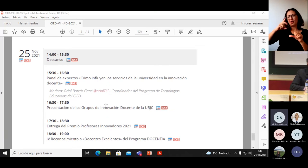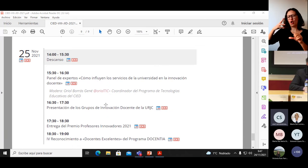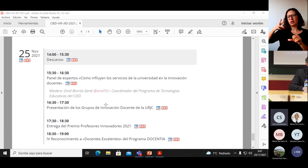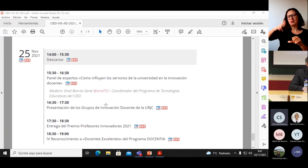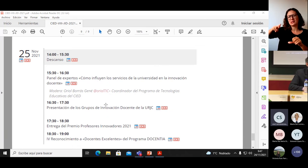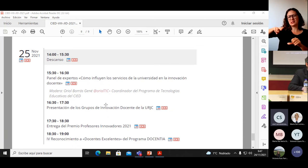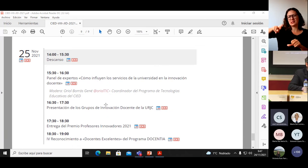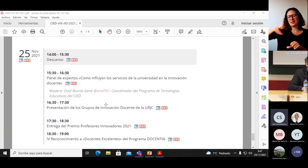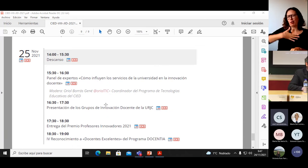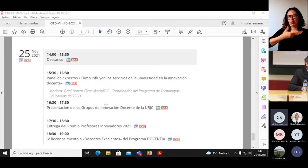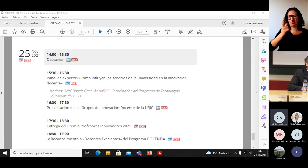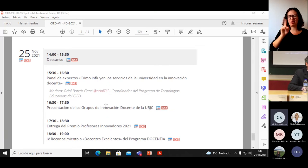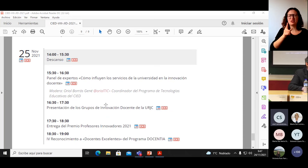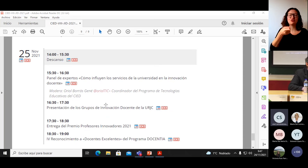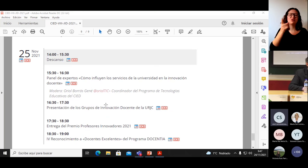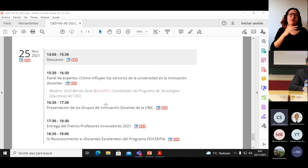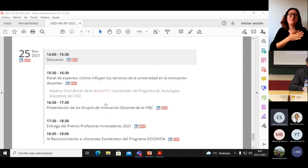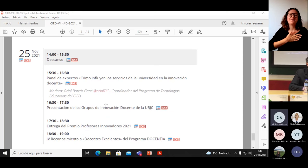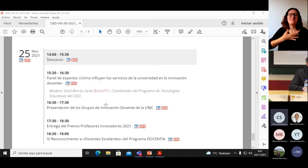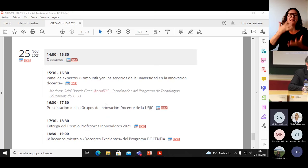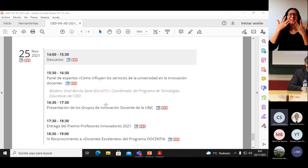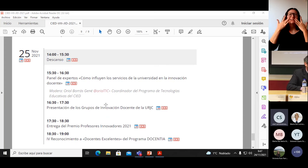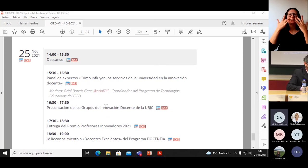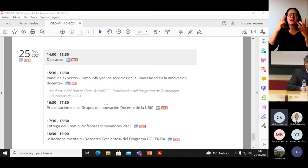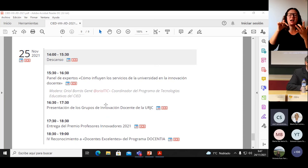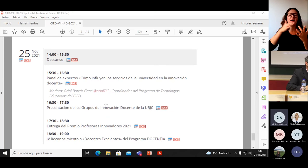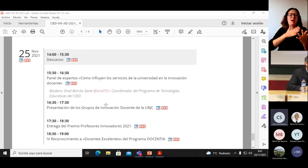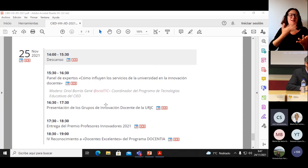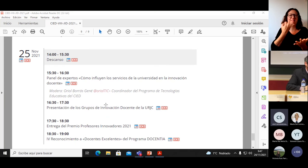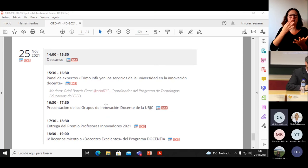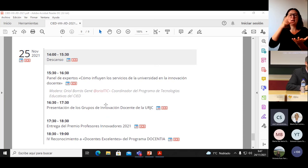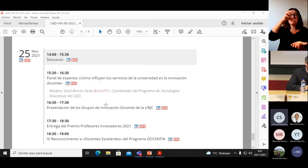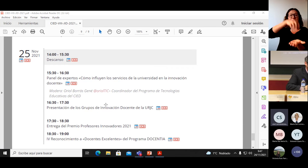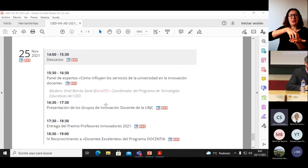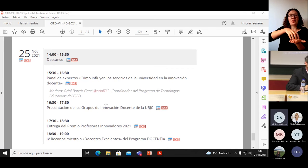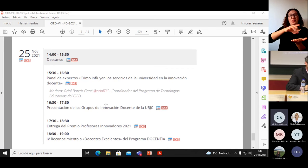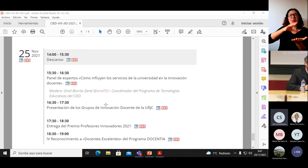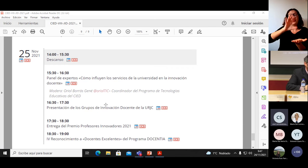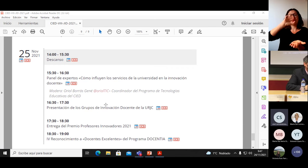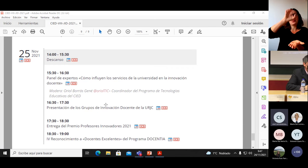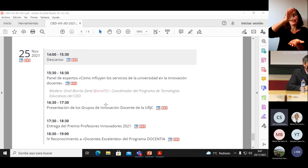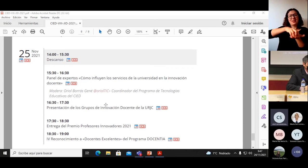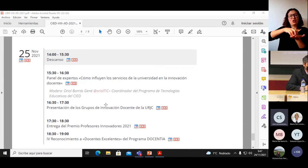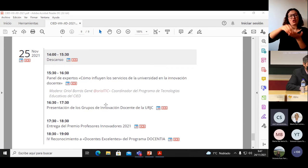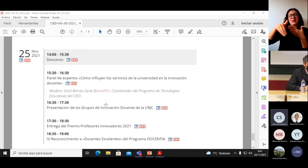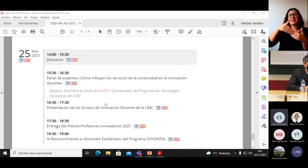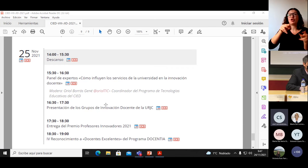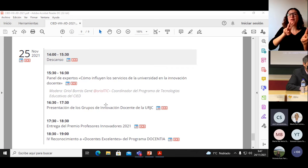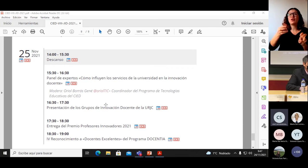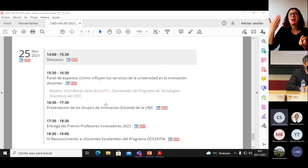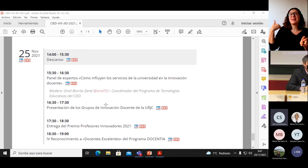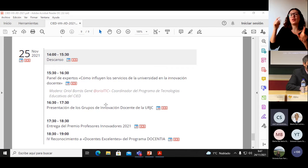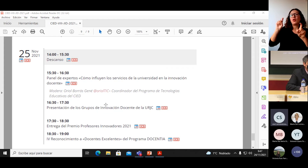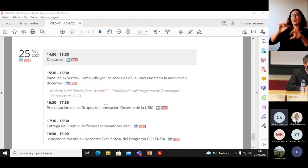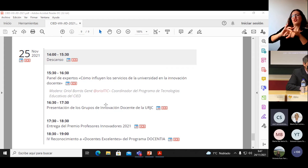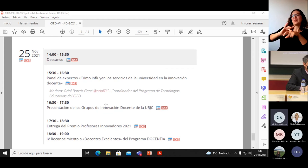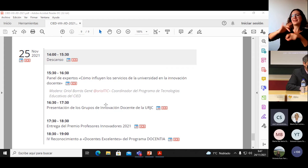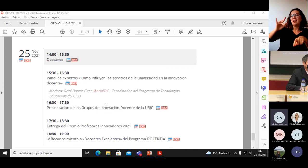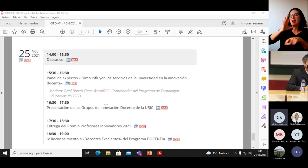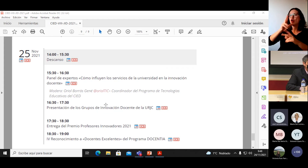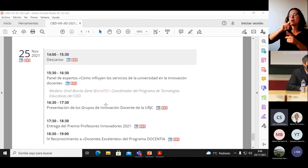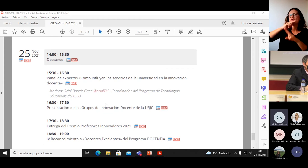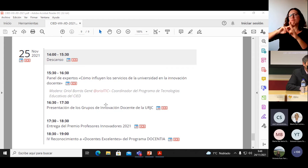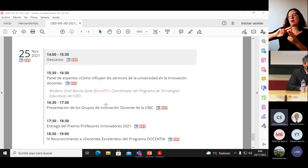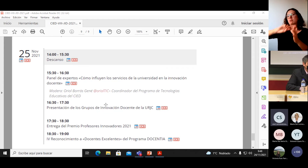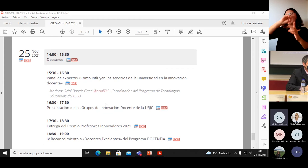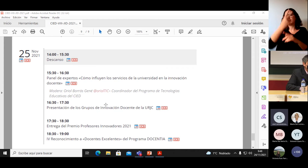destacar los cambios que está sufriendo el centro, el centro de innovación antes en educación digital, ahora es centro de innovación docente